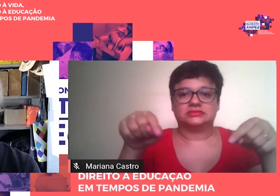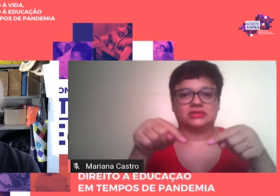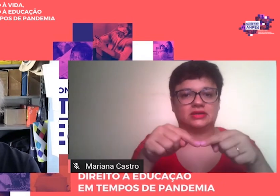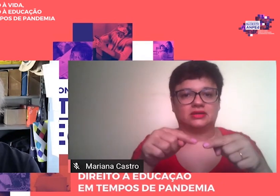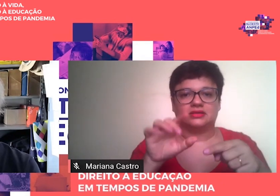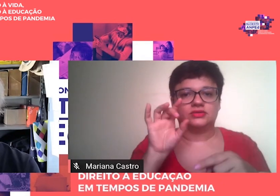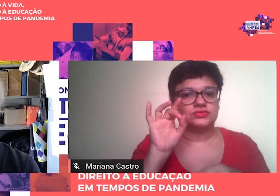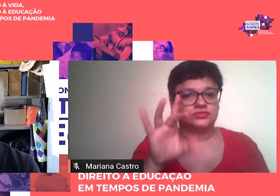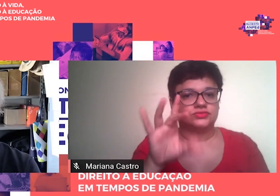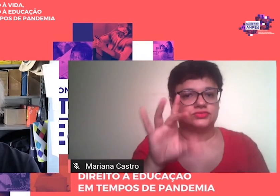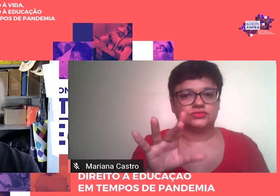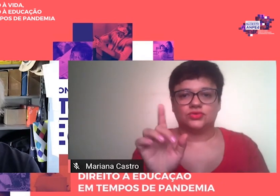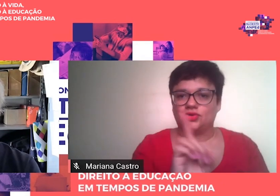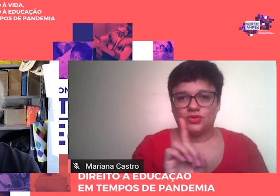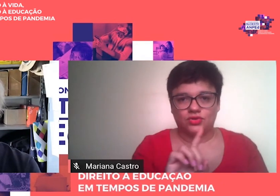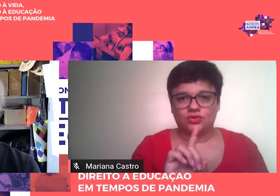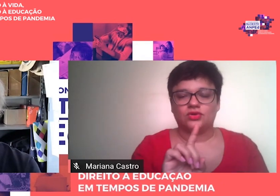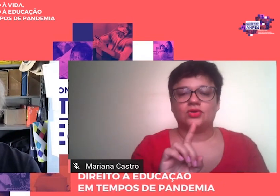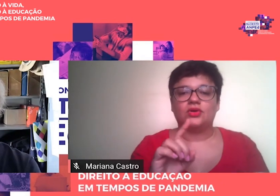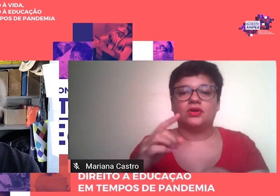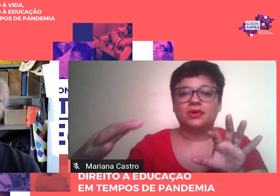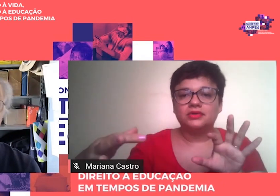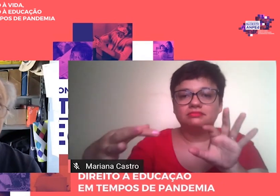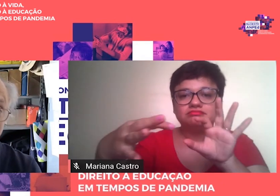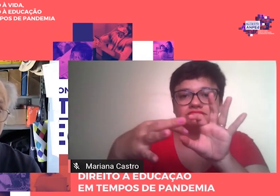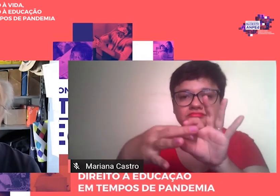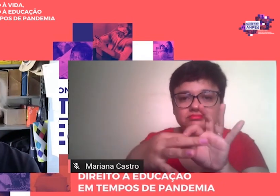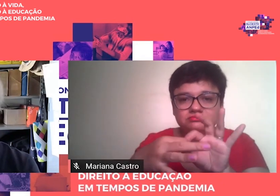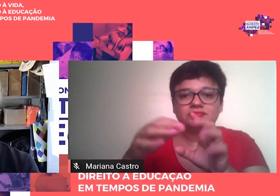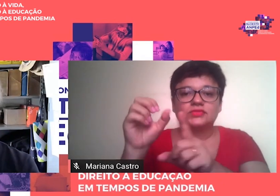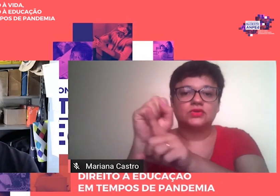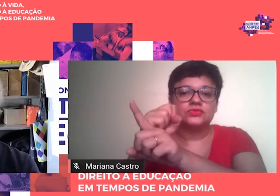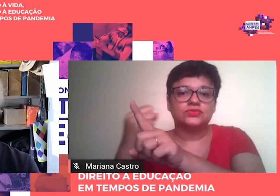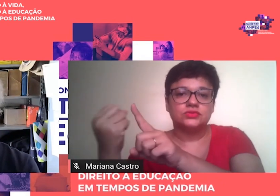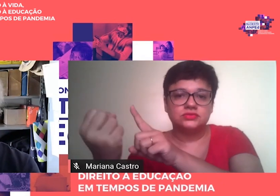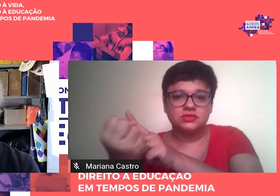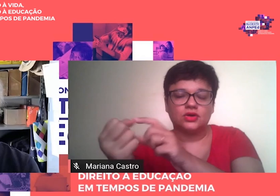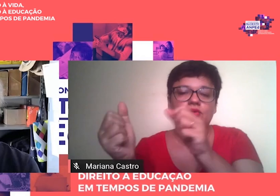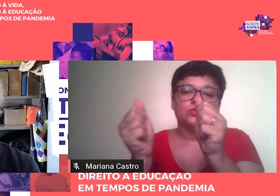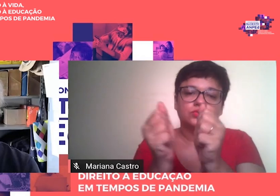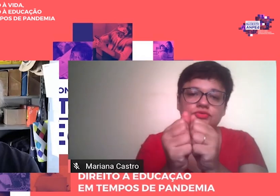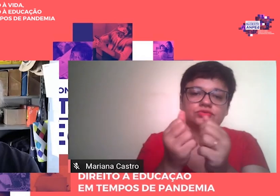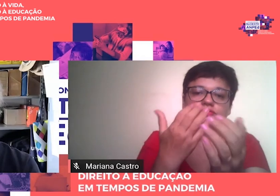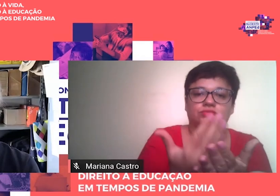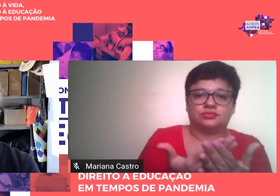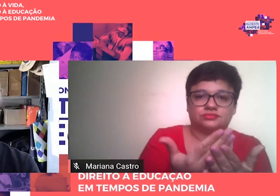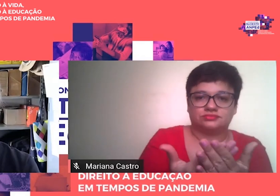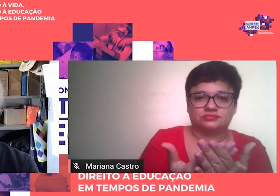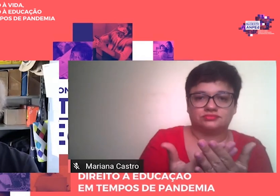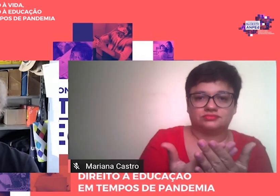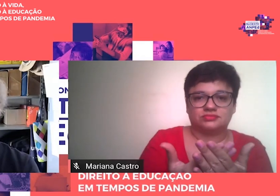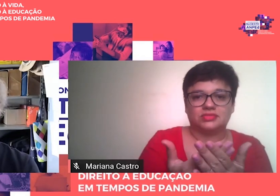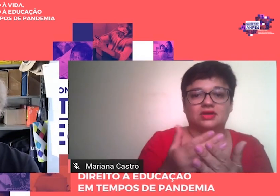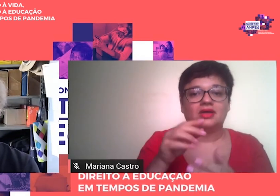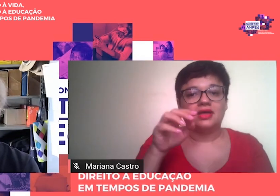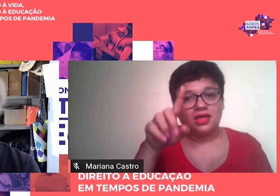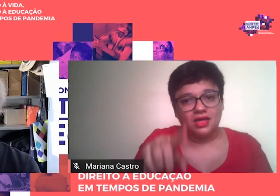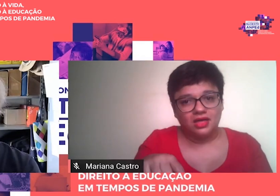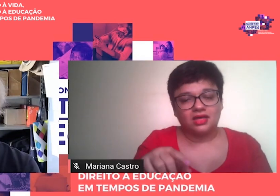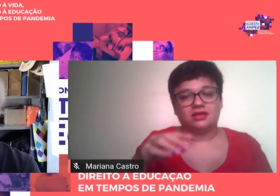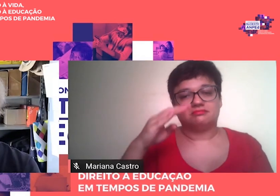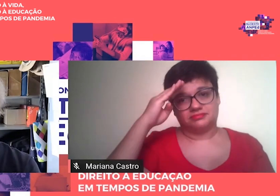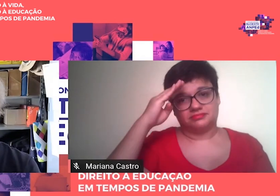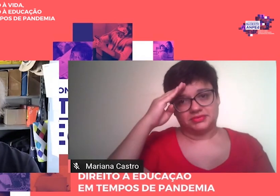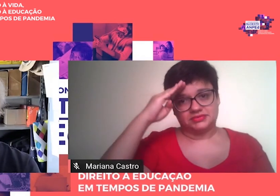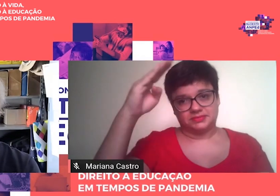o processo social com o processo escolar com o social. É o ponto de chegada, ou seja, a